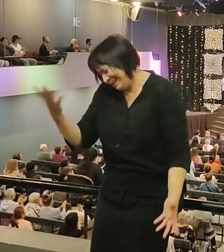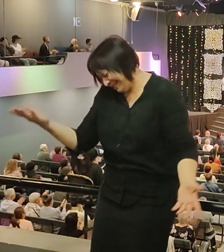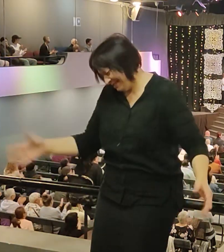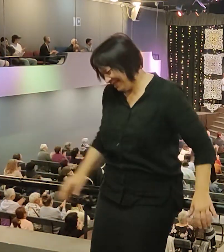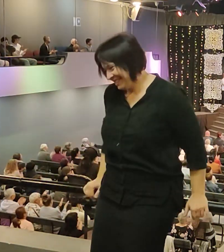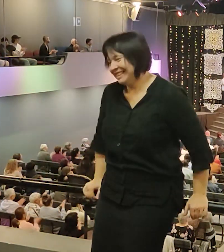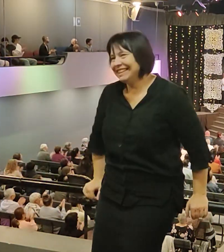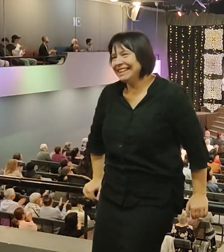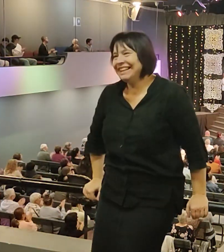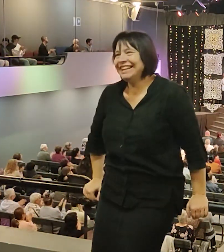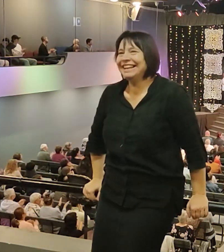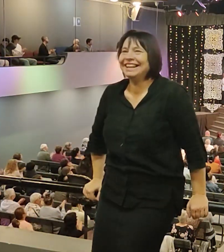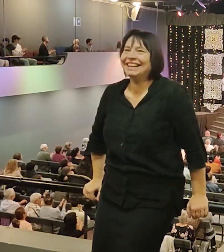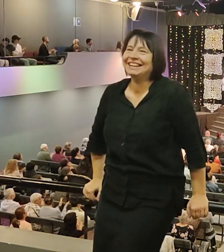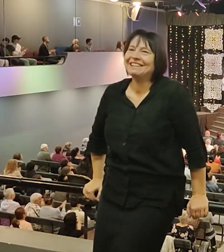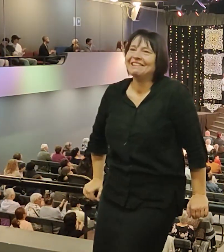АПЛОДИСМЕНТЫ